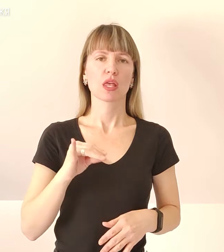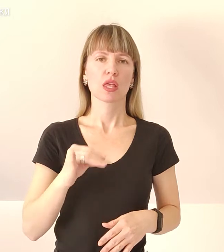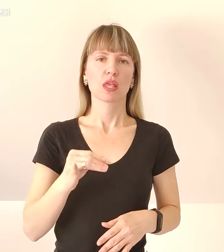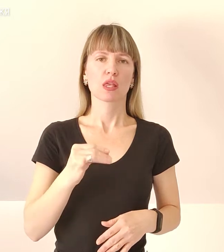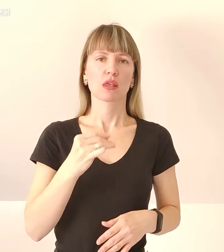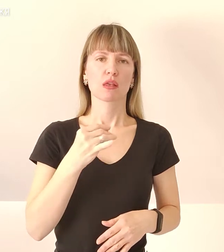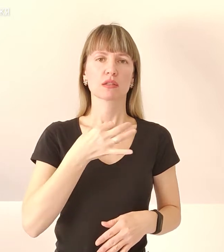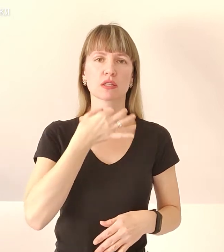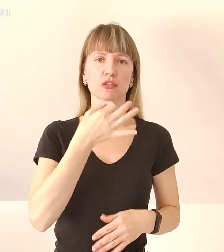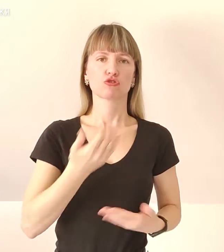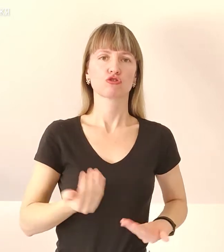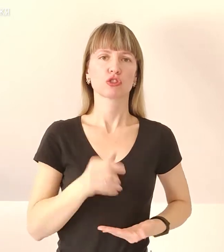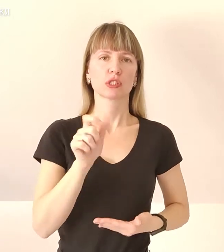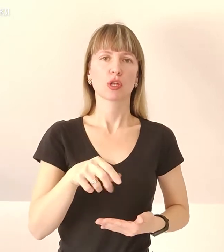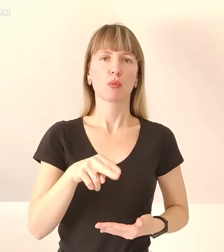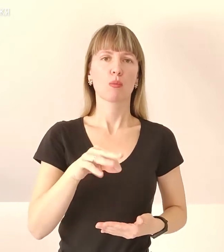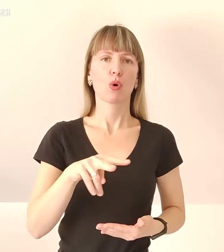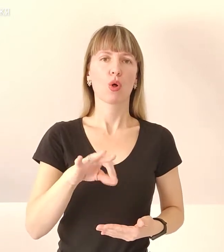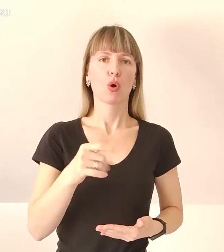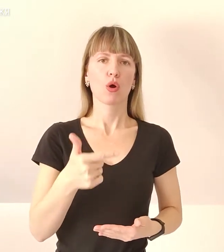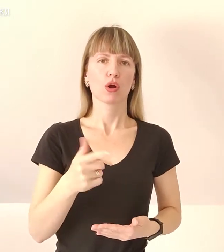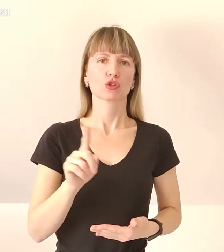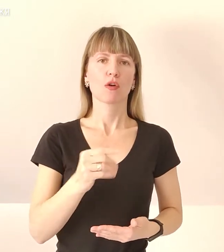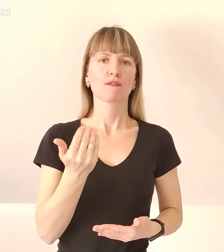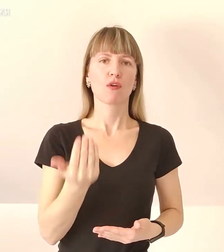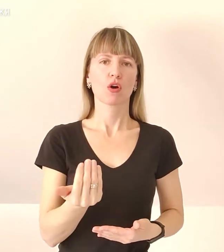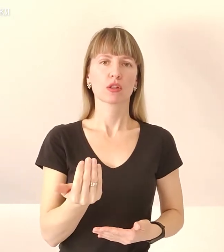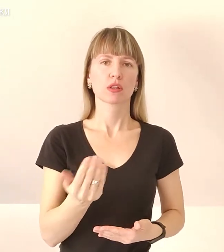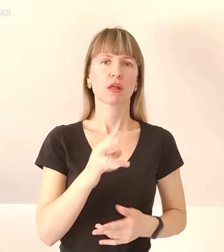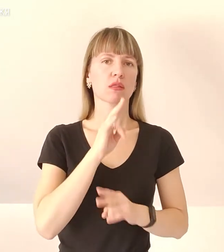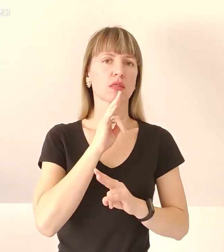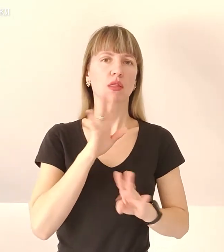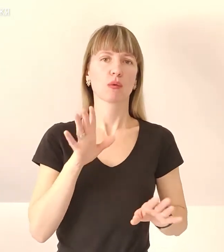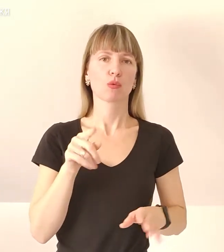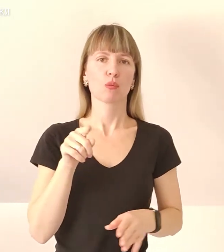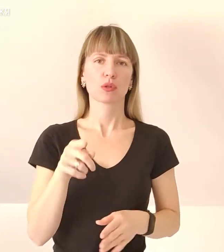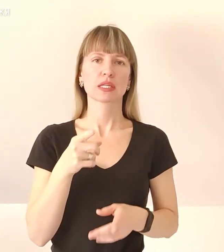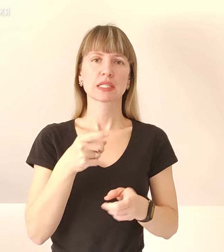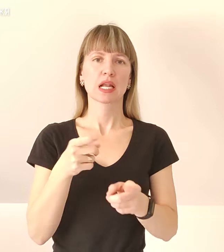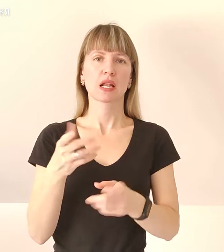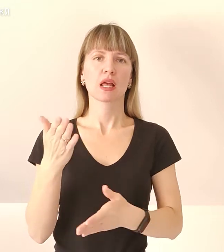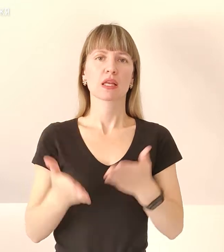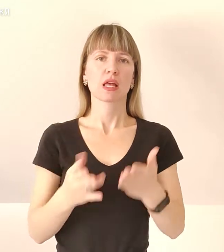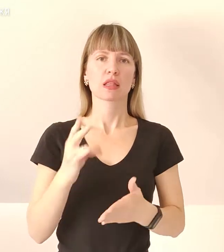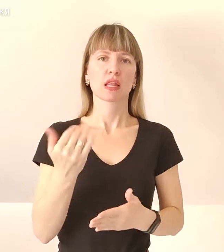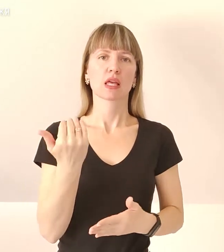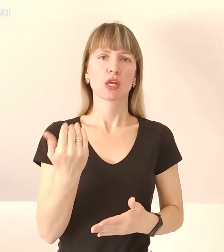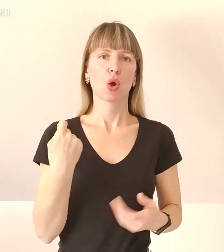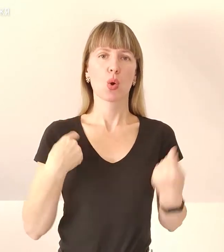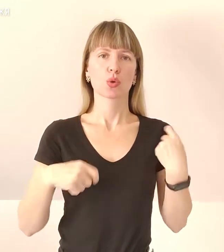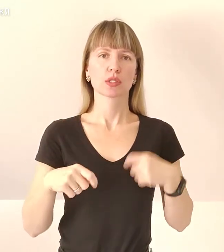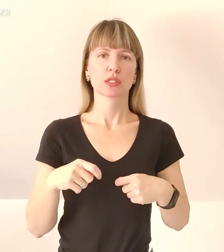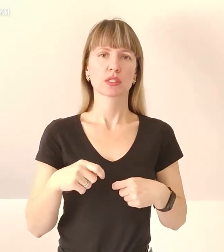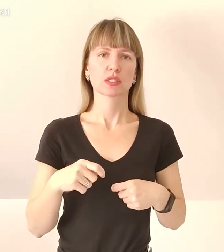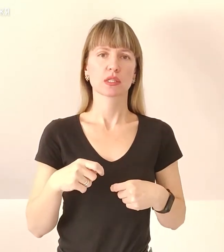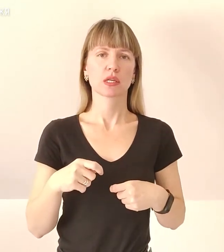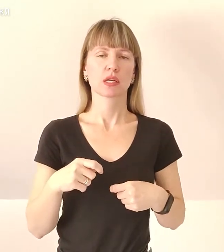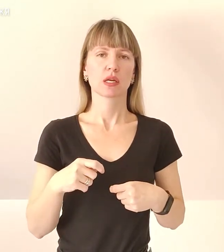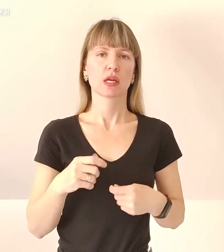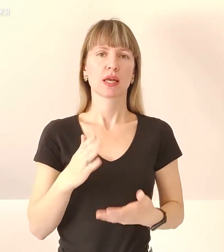жителів Полог, що вони не будуть в них стріляти, якщо на їхньому одязі є білі